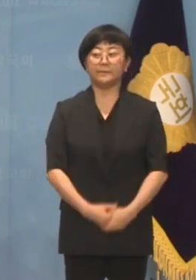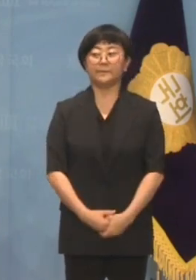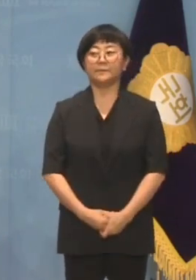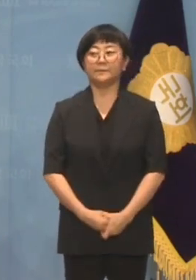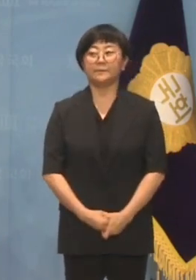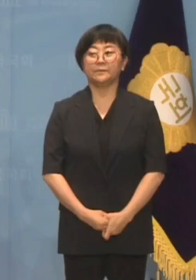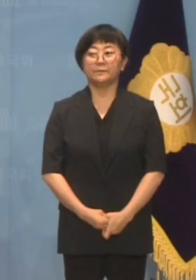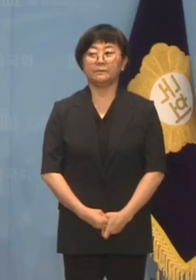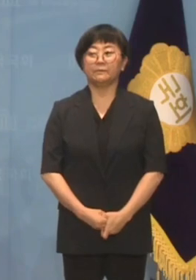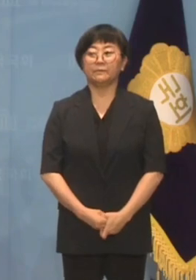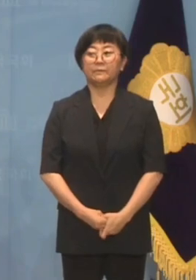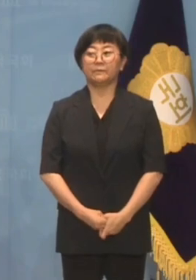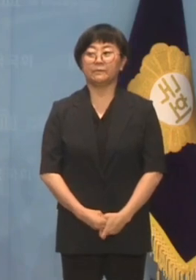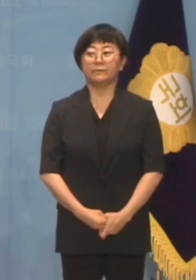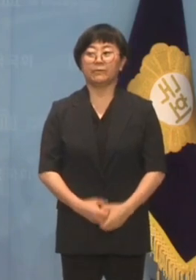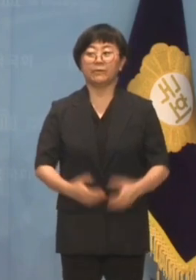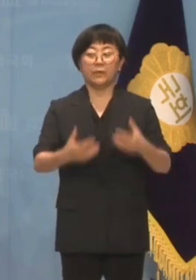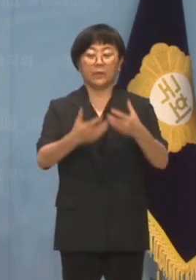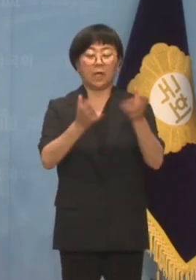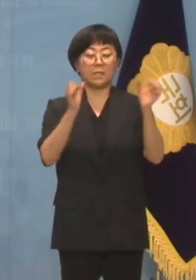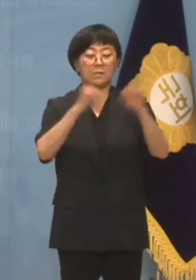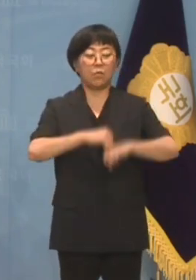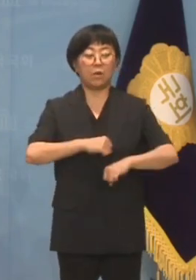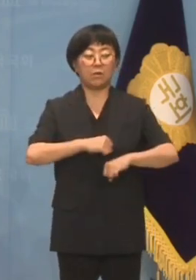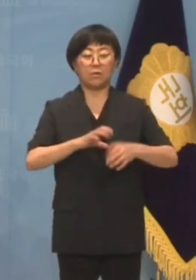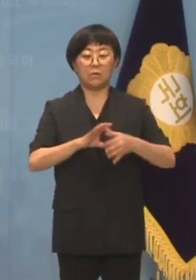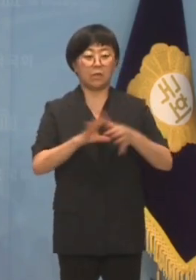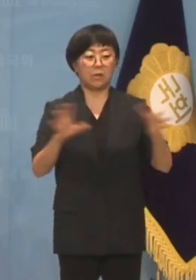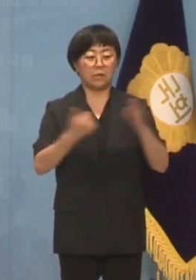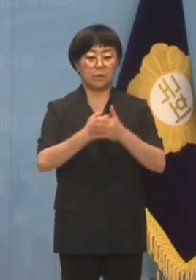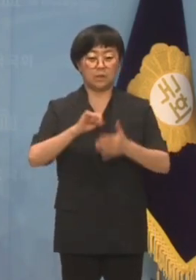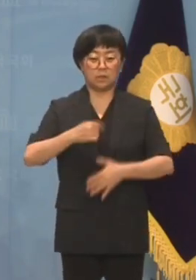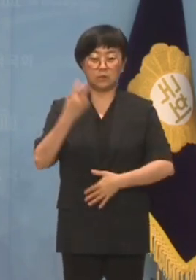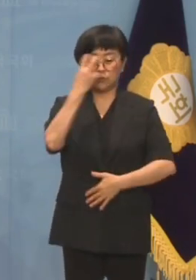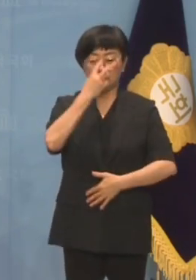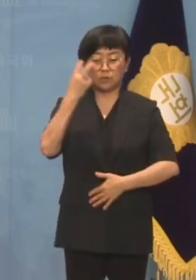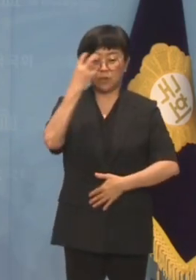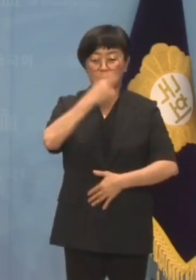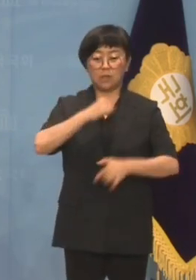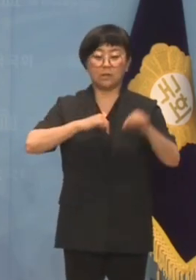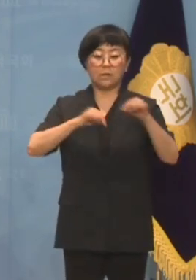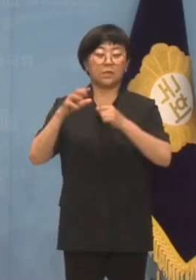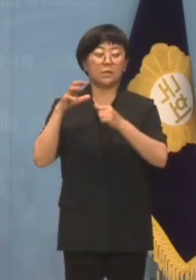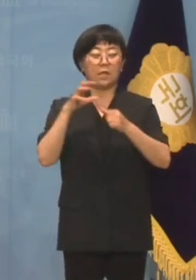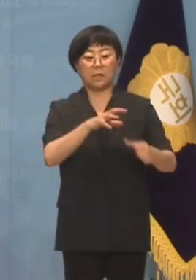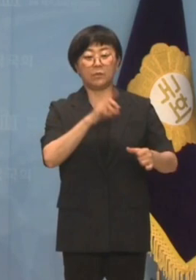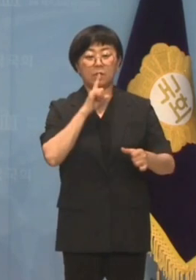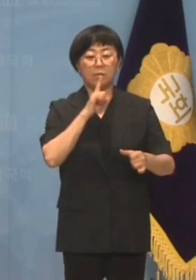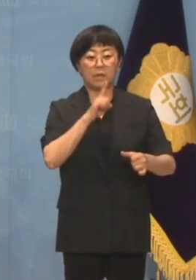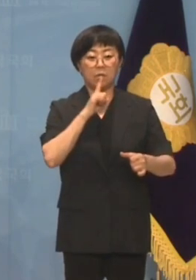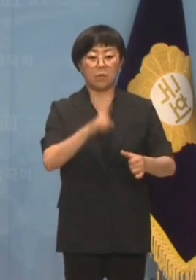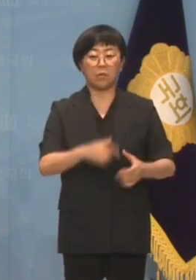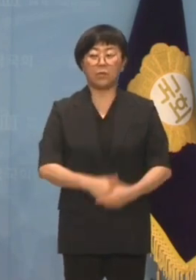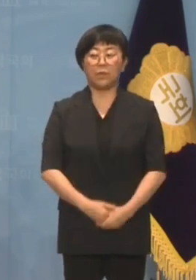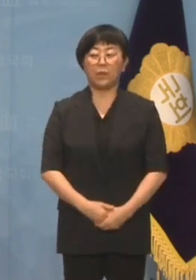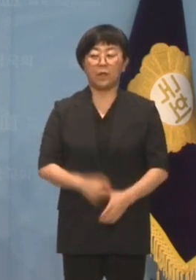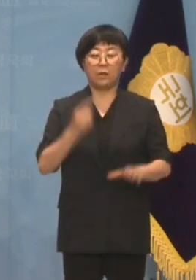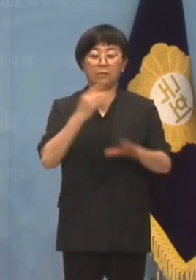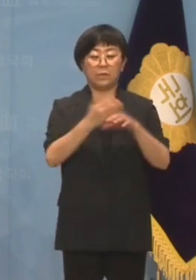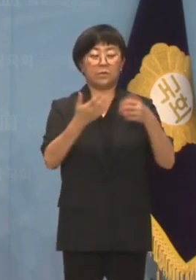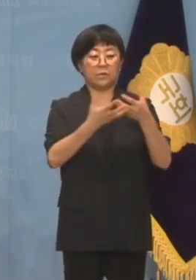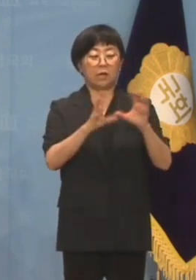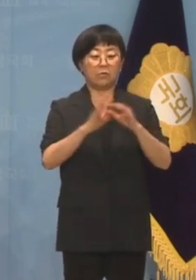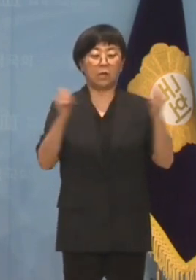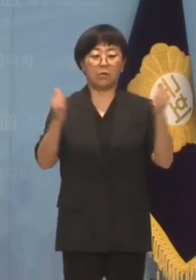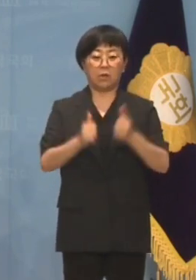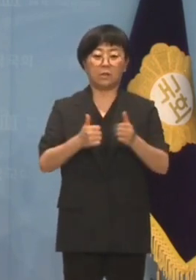당이 침몰하든 말든 자신에 대한 수사를 정치 탄압이라 규정하고 민주당